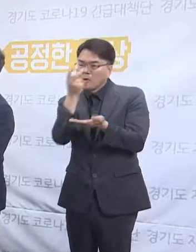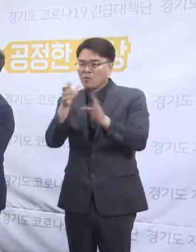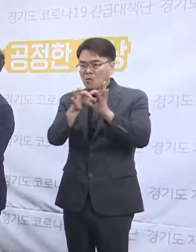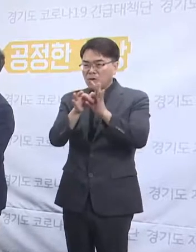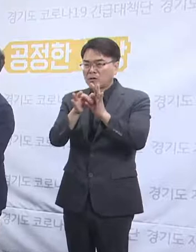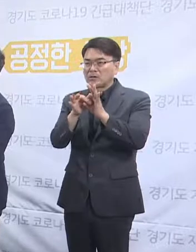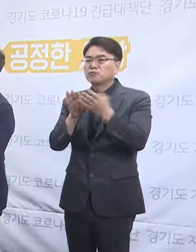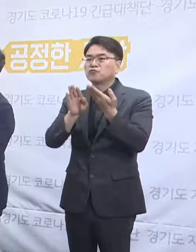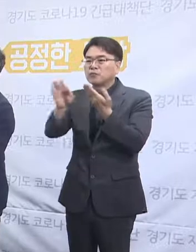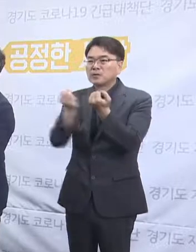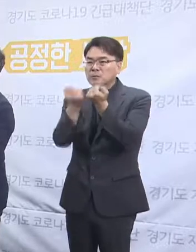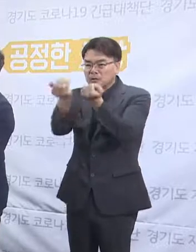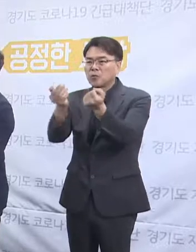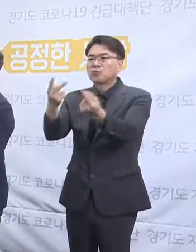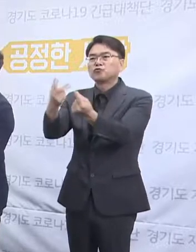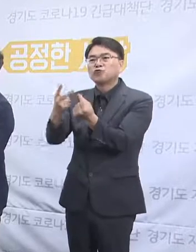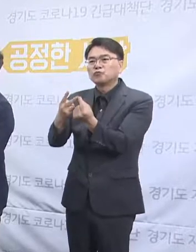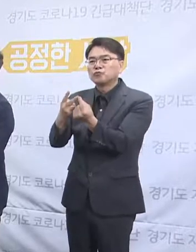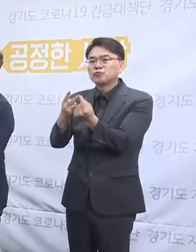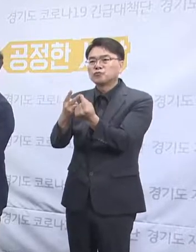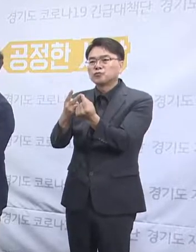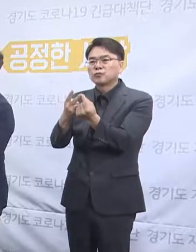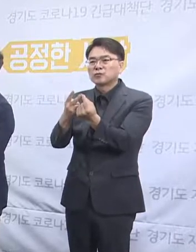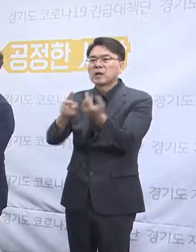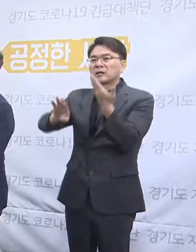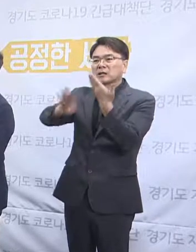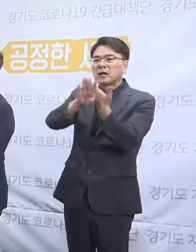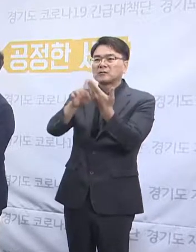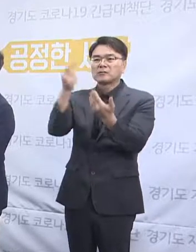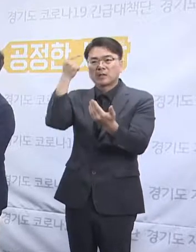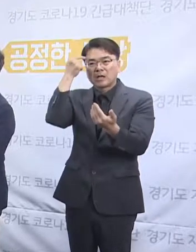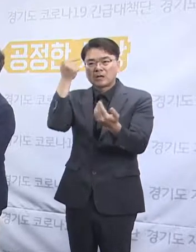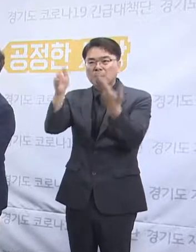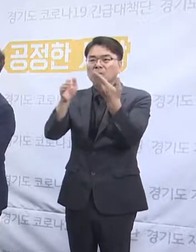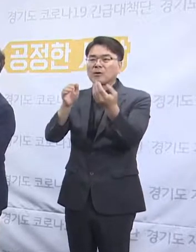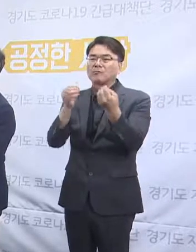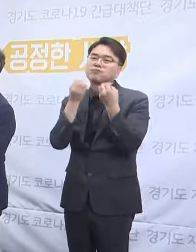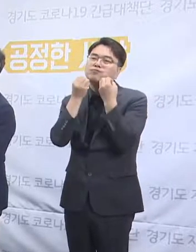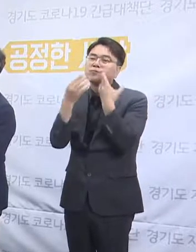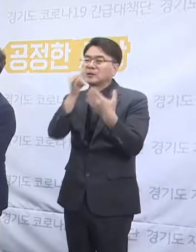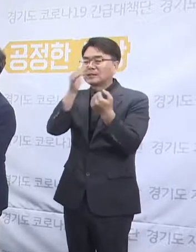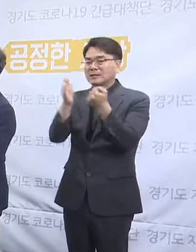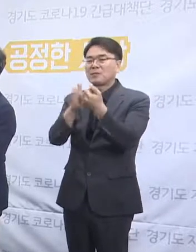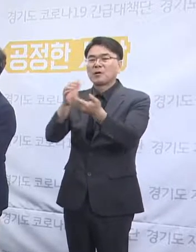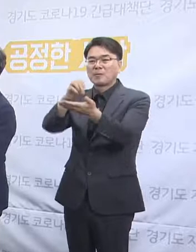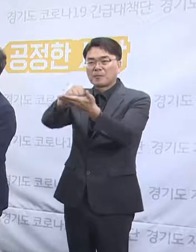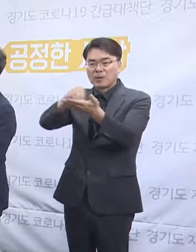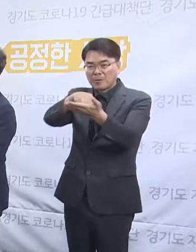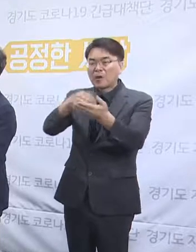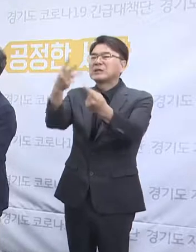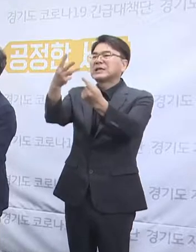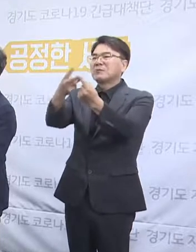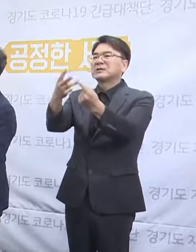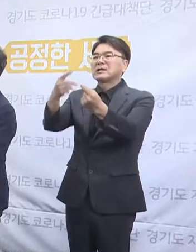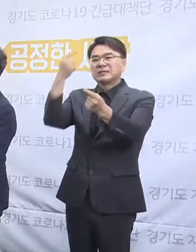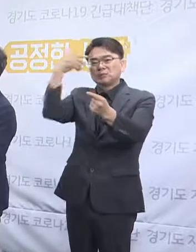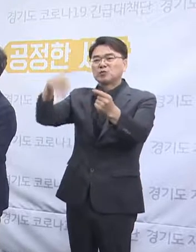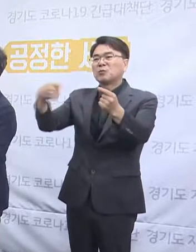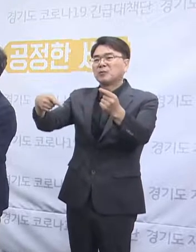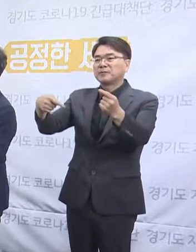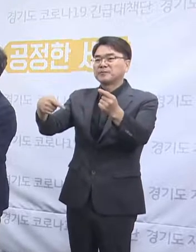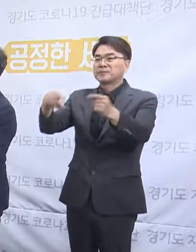설명드리도록 하겠습니다. 그리고 두 번째 질의는 앞선 답변에 충북되는 부분이 있으므로 생략하고요. 세 번째 질의